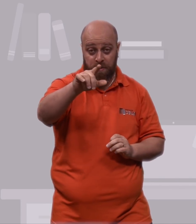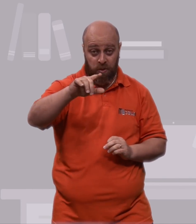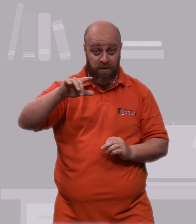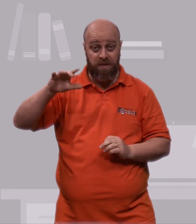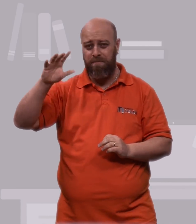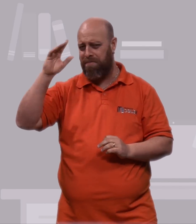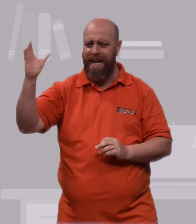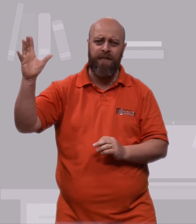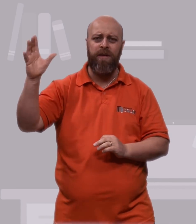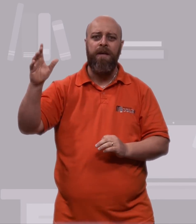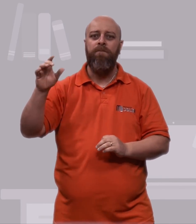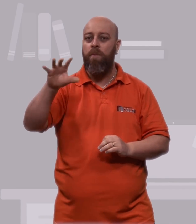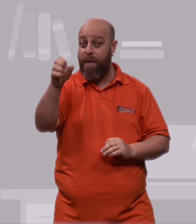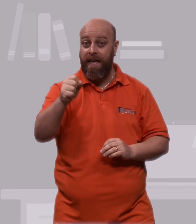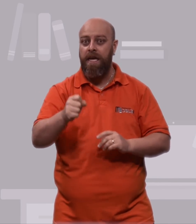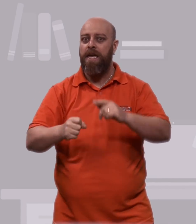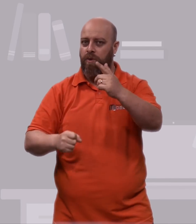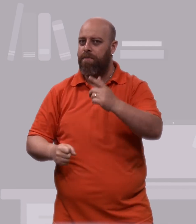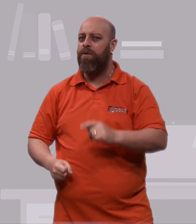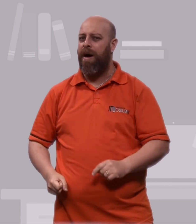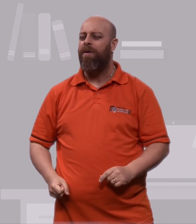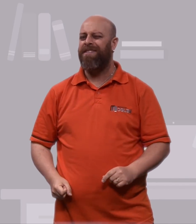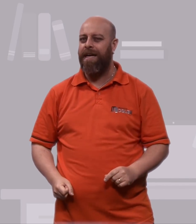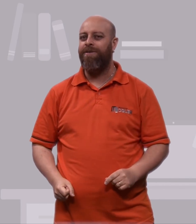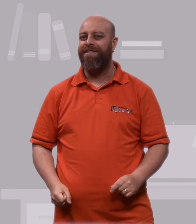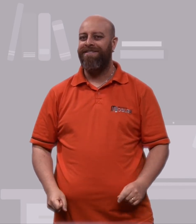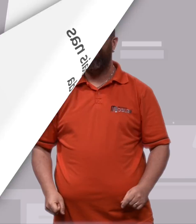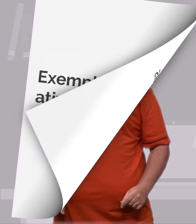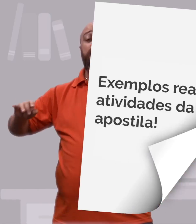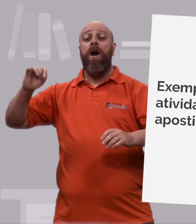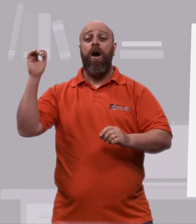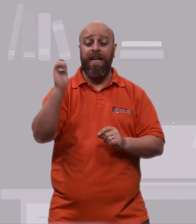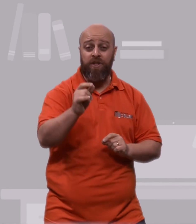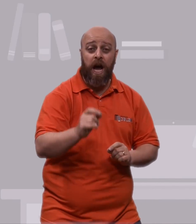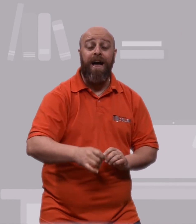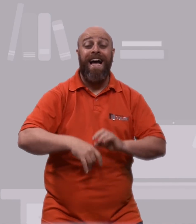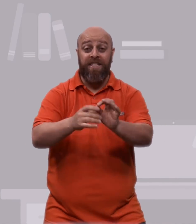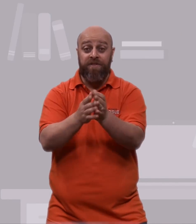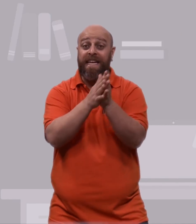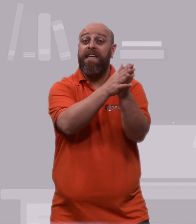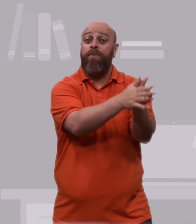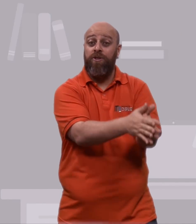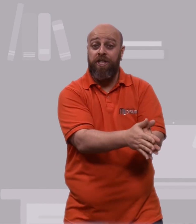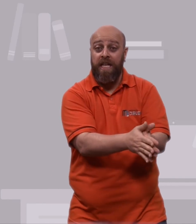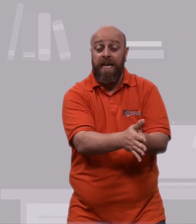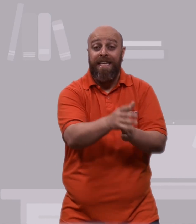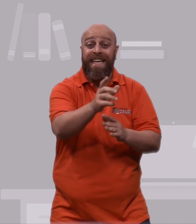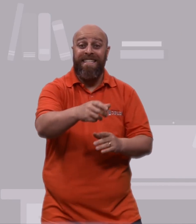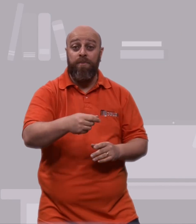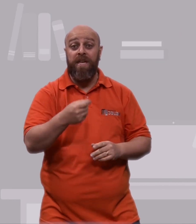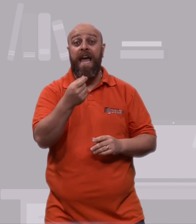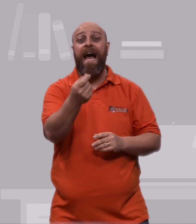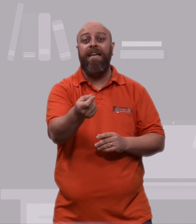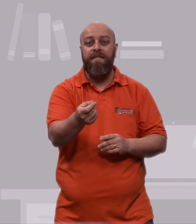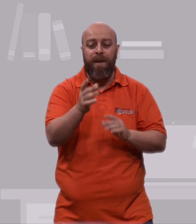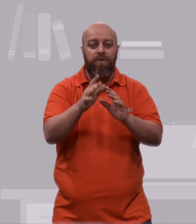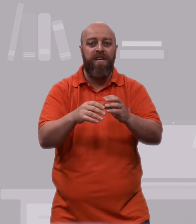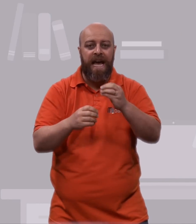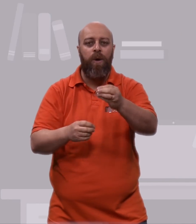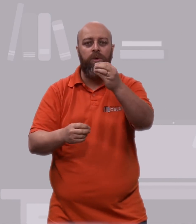pessoas de má índole não peguem e usem para o mal. Certo? Olha só! As atividades da apostila têm exemplos reais pra auxiliar o